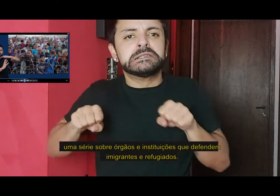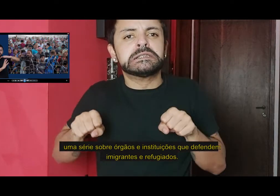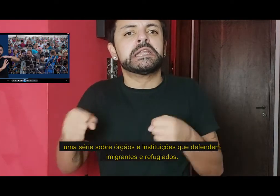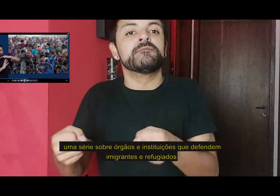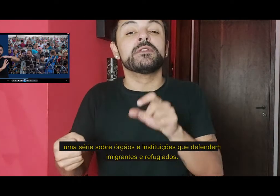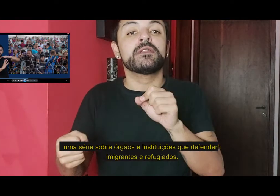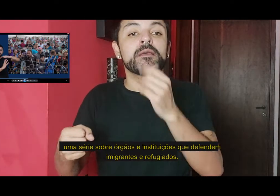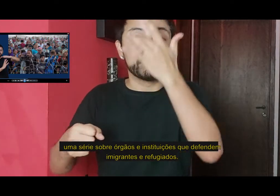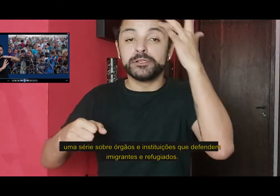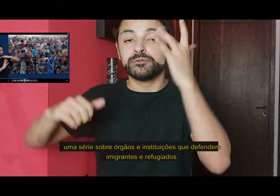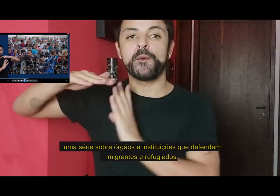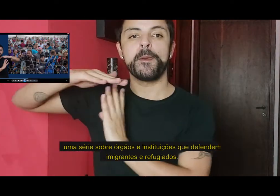refugiados.